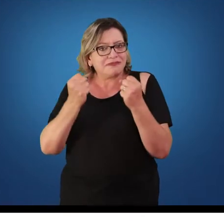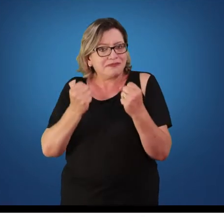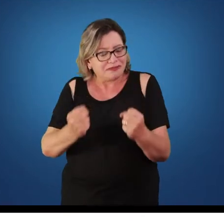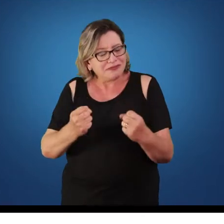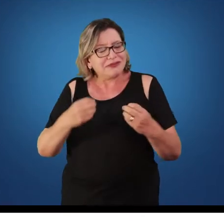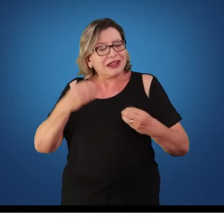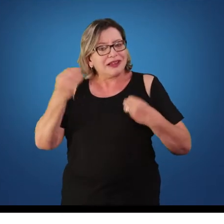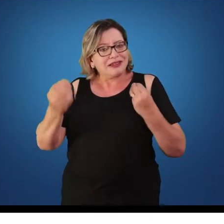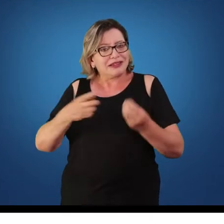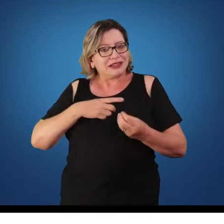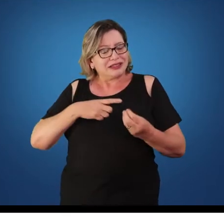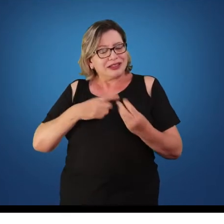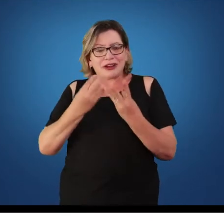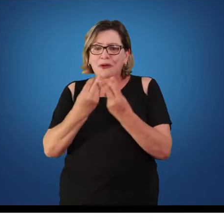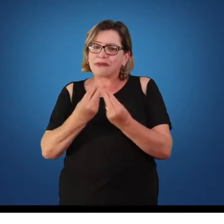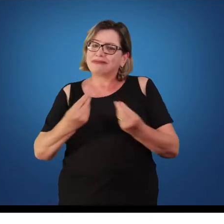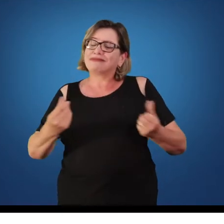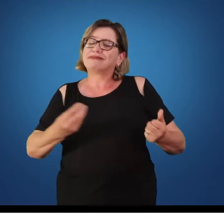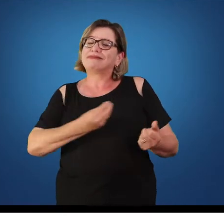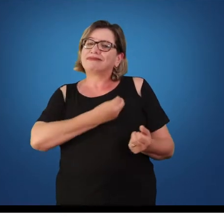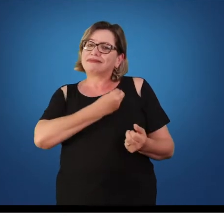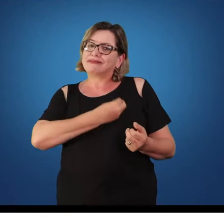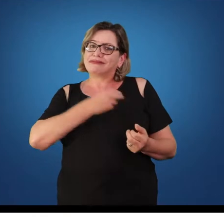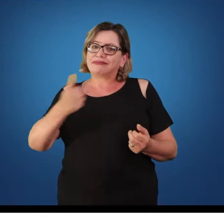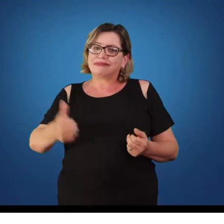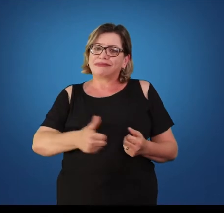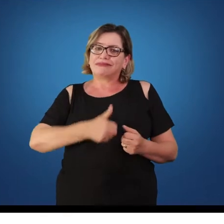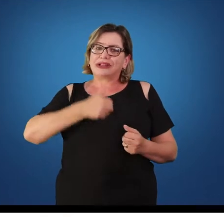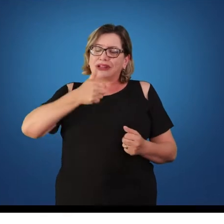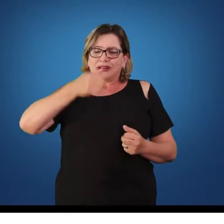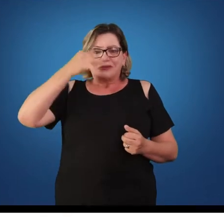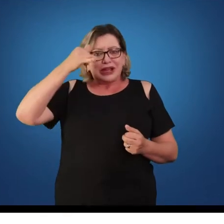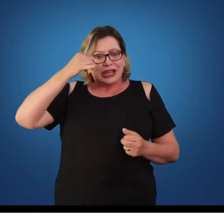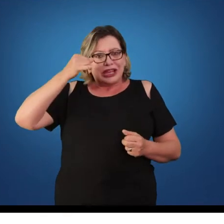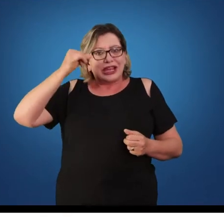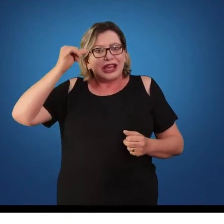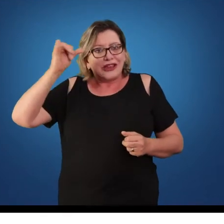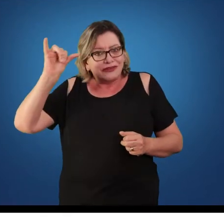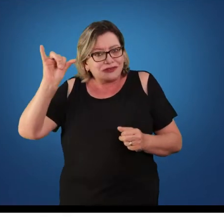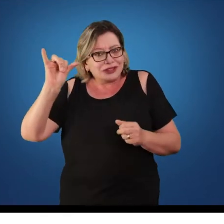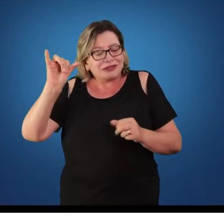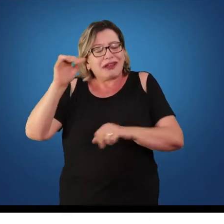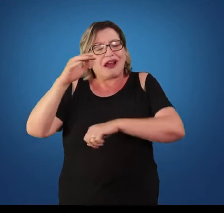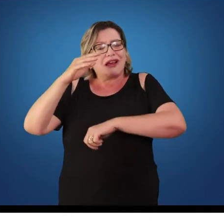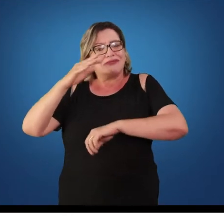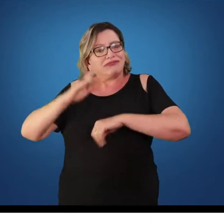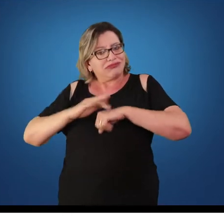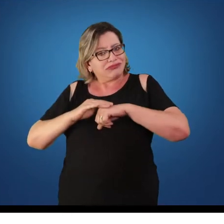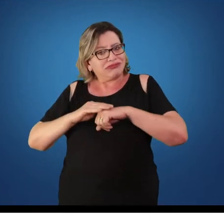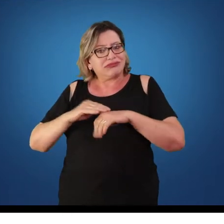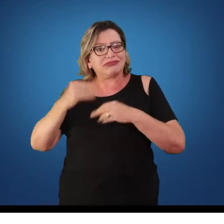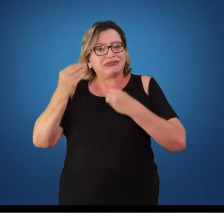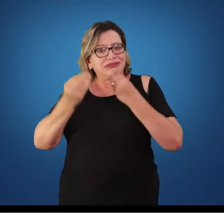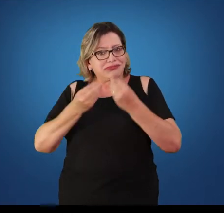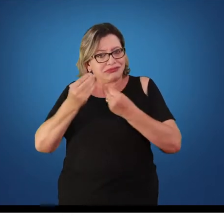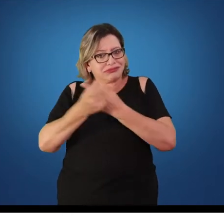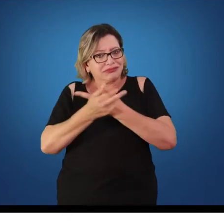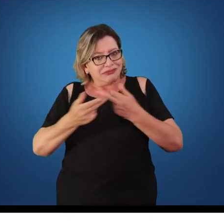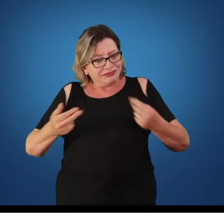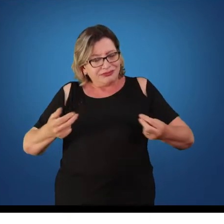qualidade de vida no sentido da prevenção e até na manutenção das condições diante de algumas doenças, diabetes,